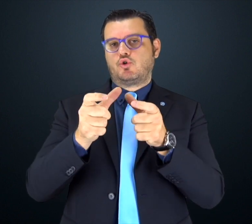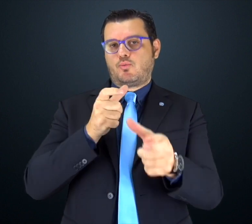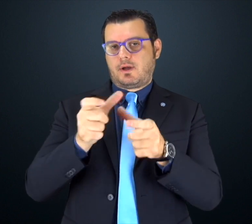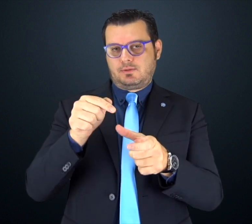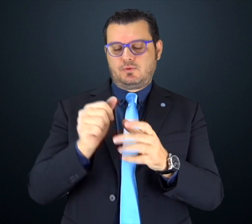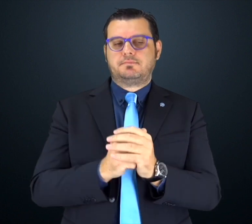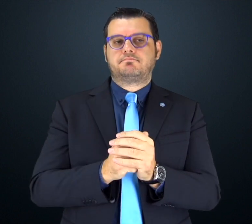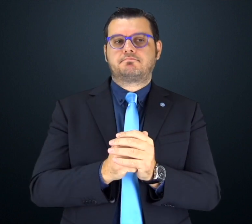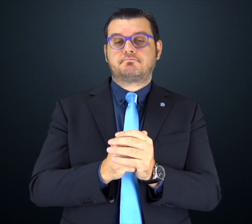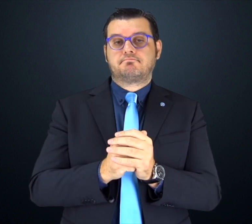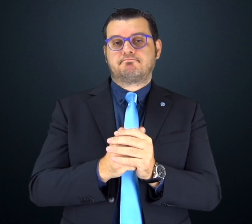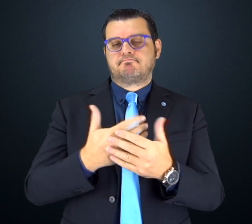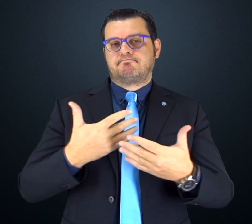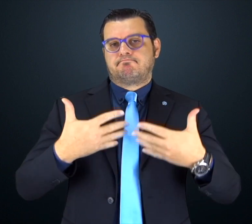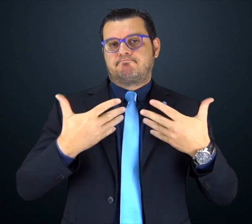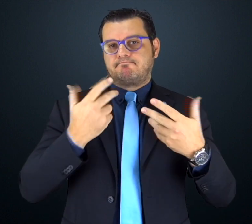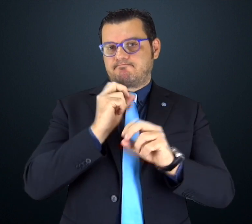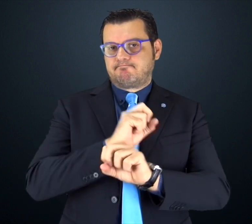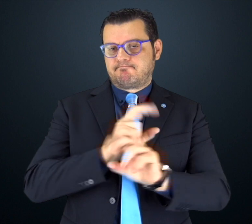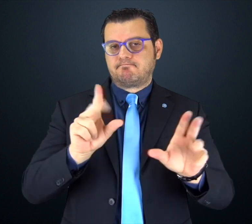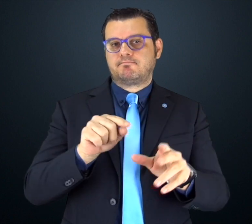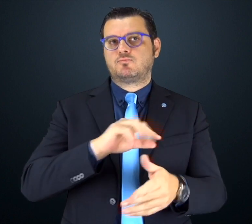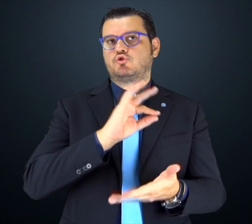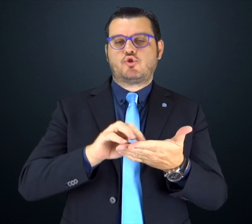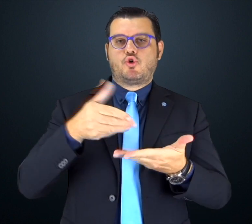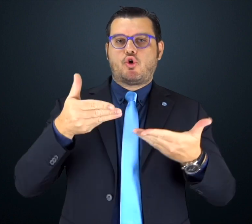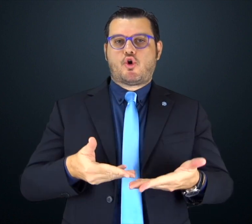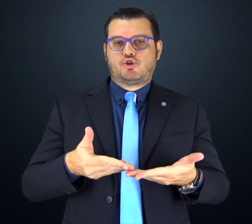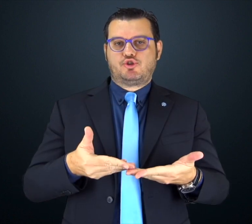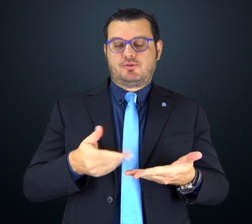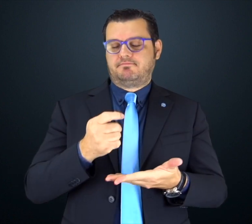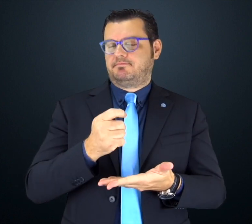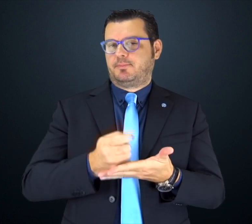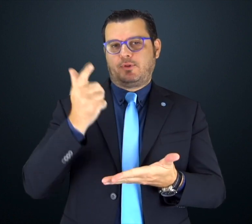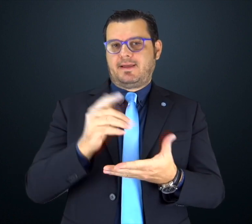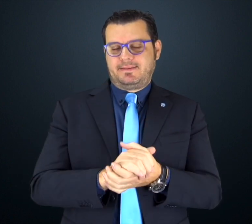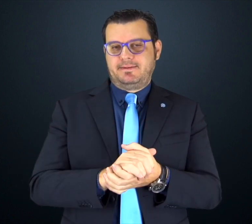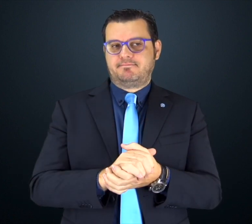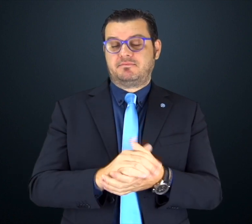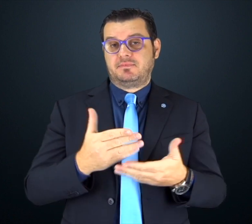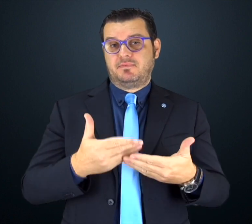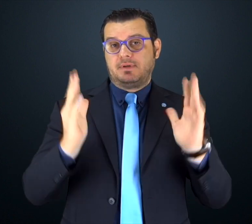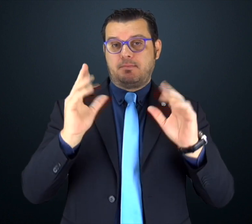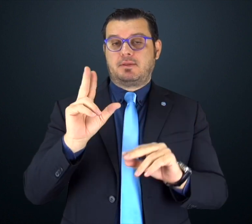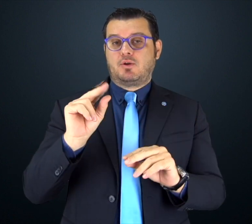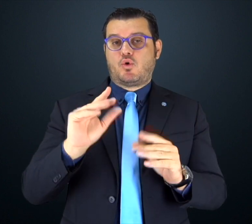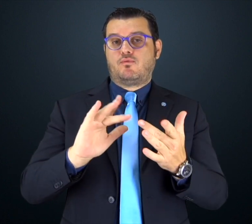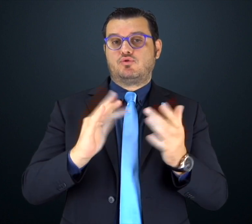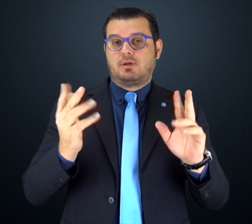sono molto orgoglioso di dirvi che oggi è una giornata veramente importante, perché finalmente è stato pubblicato il nuovo